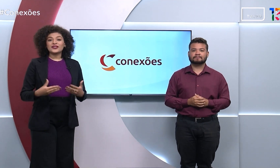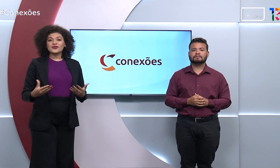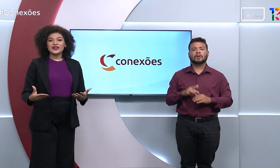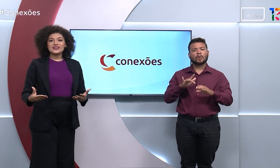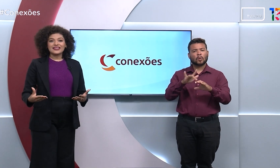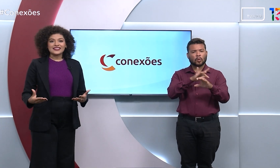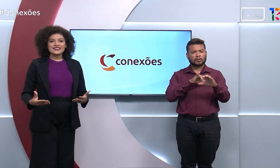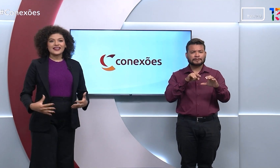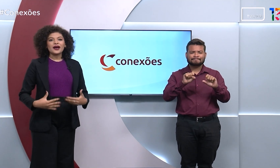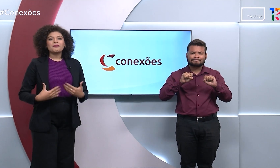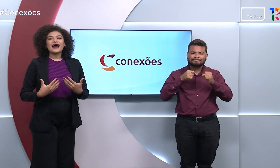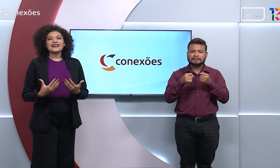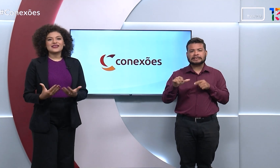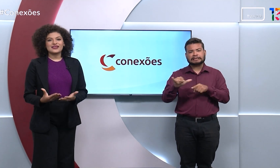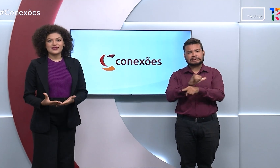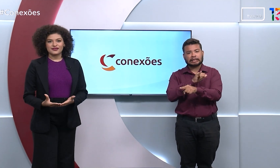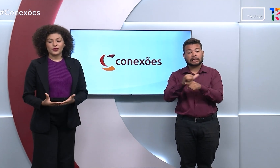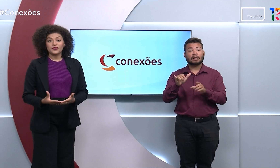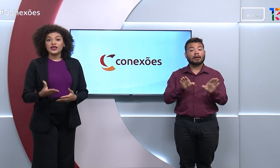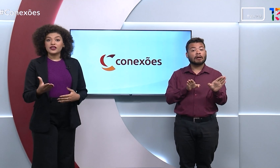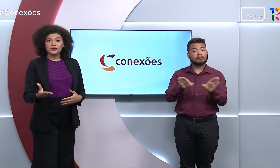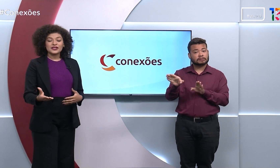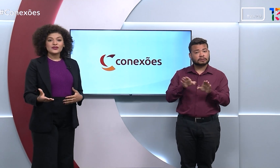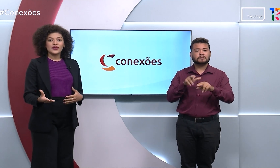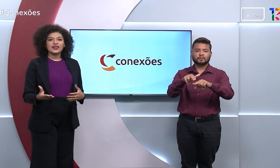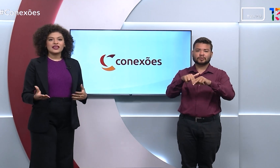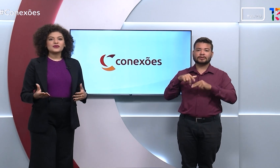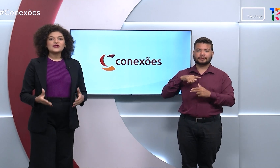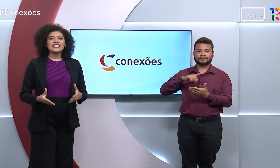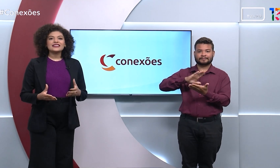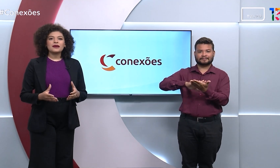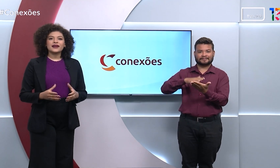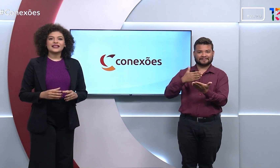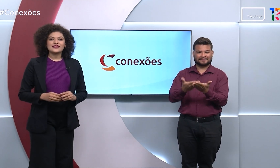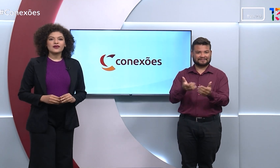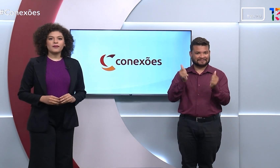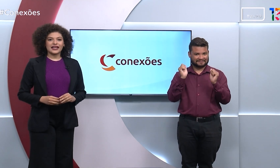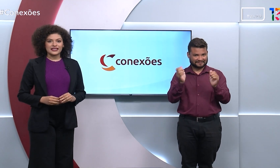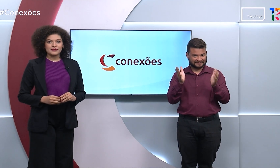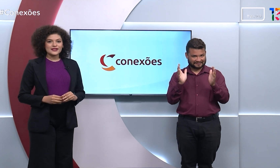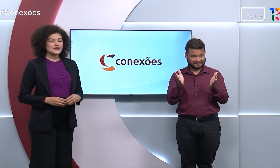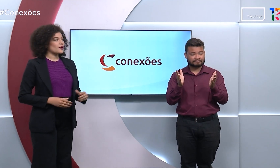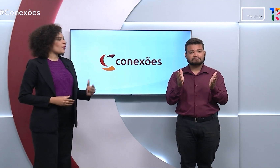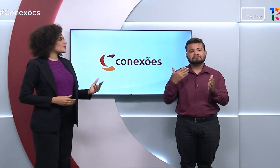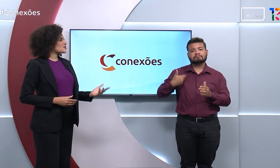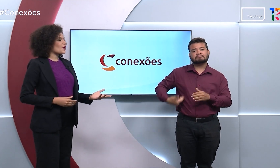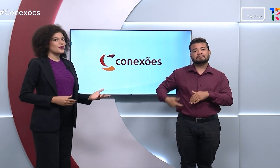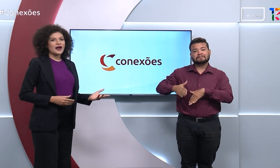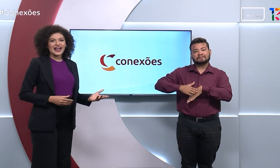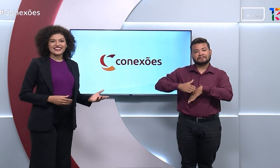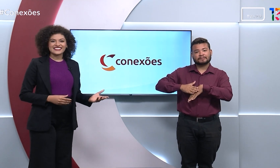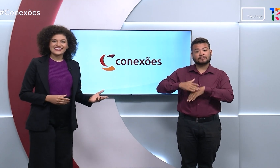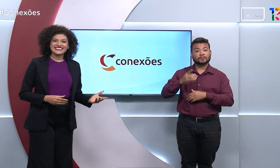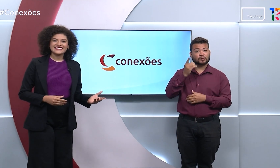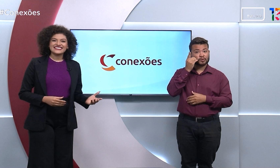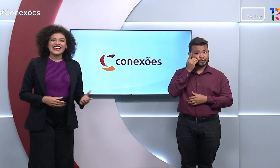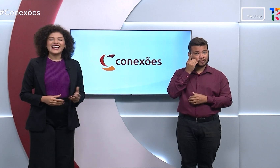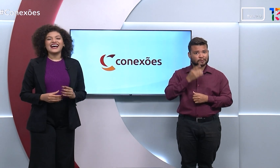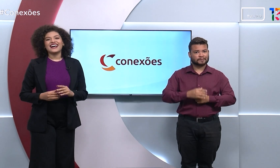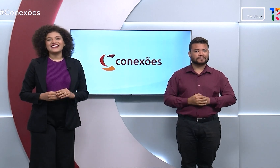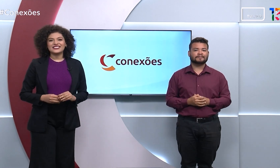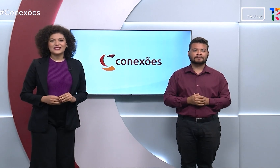O Conexões tenta ser mais acessível e por isso temos interpretação para Libras com o Diogo Marques.